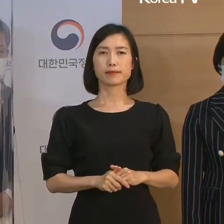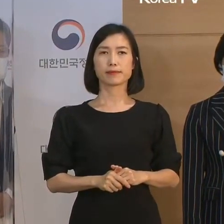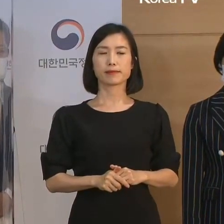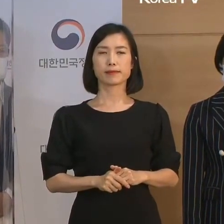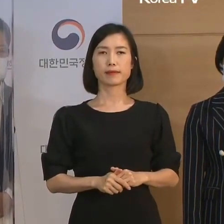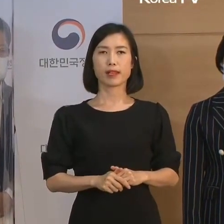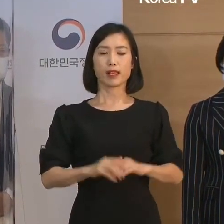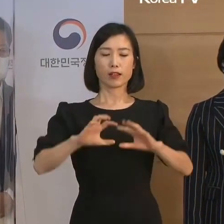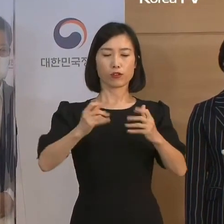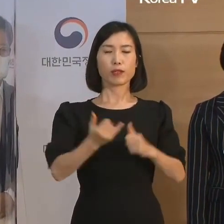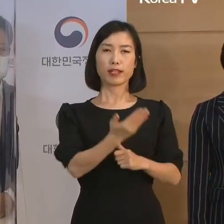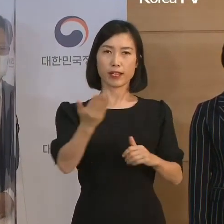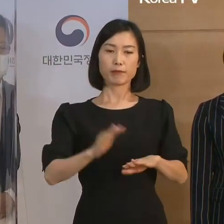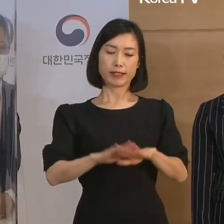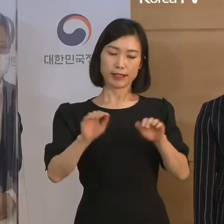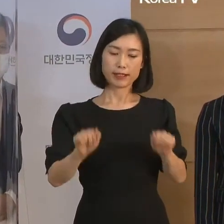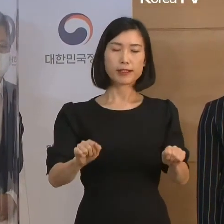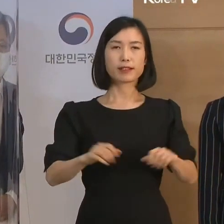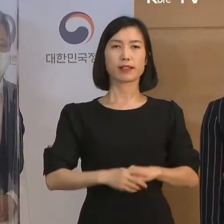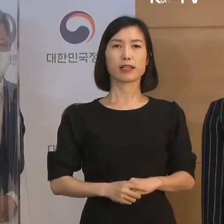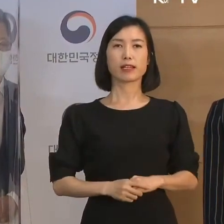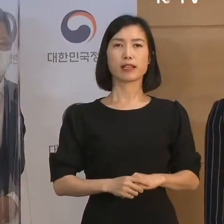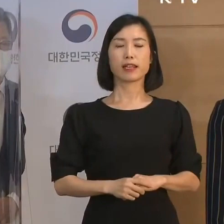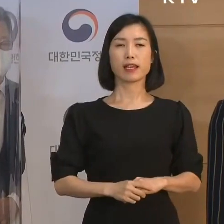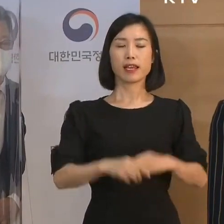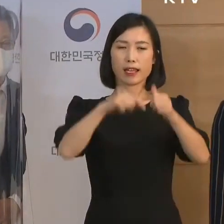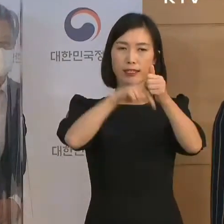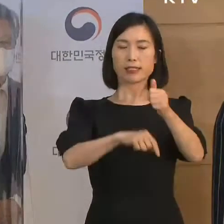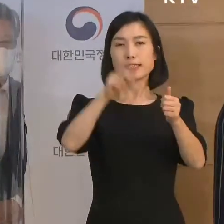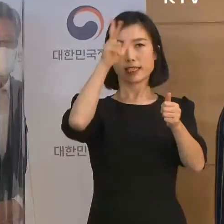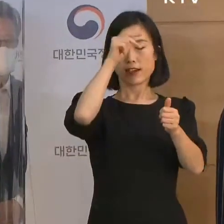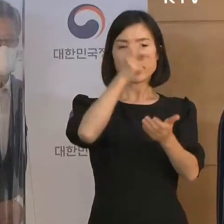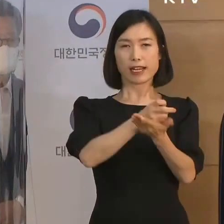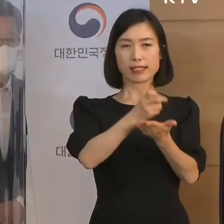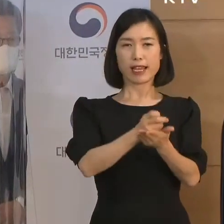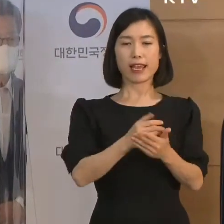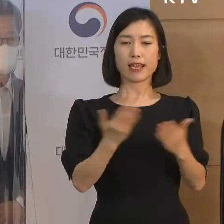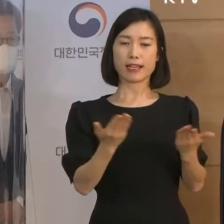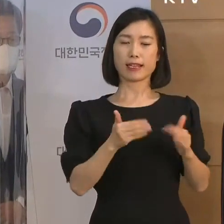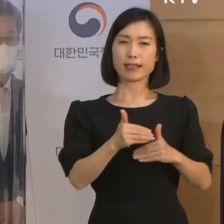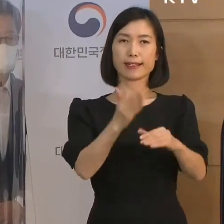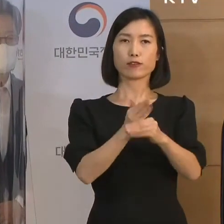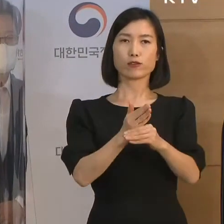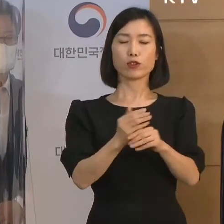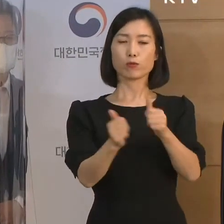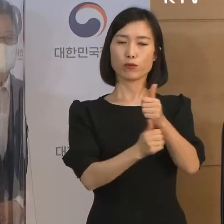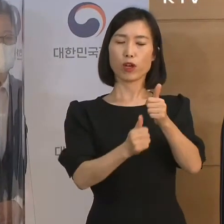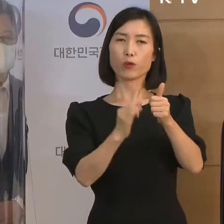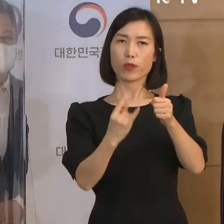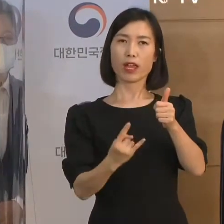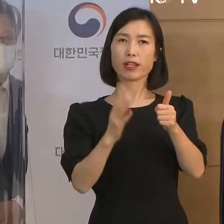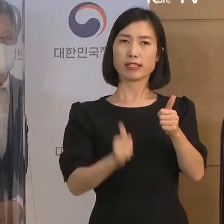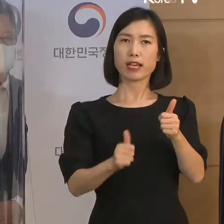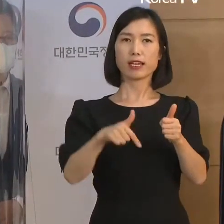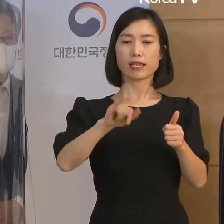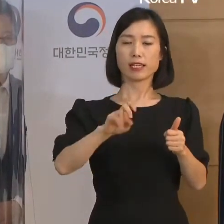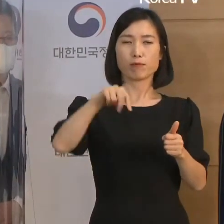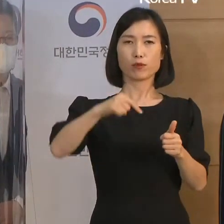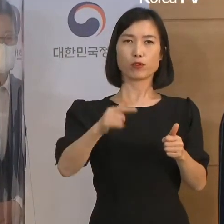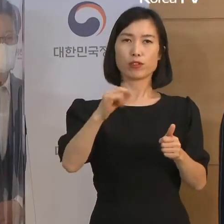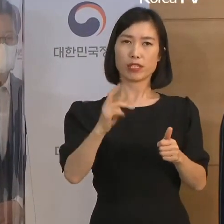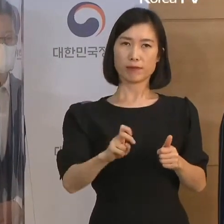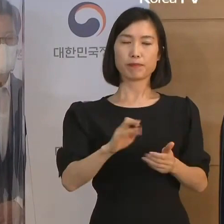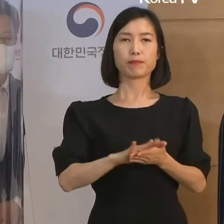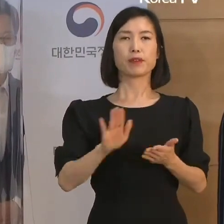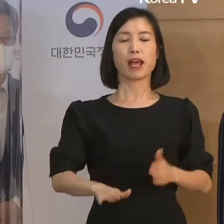국민 여러분, 안녕하십니까? 자치경찰제 도입을 주관하고 있는 자치분권위원회 위원장 김순훈입니다.